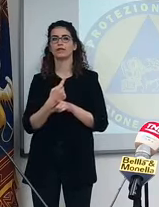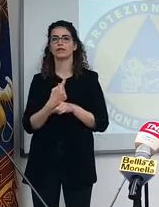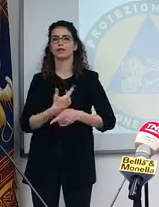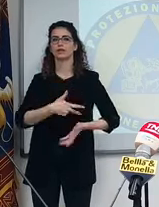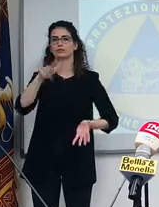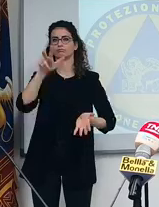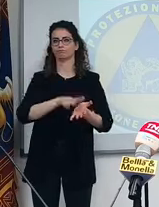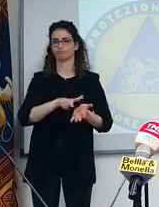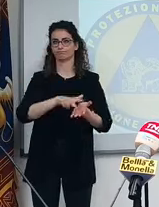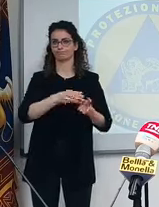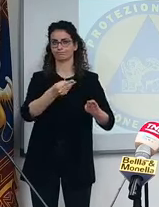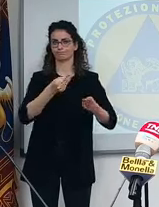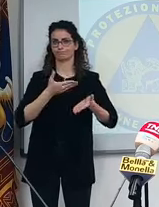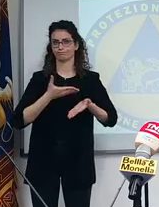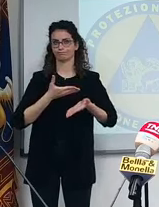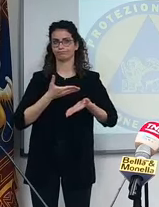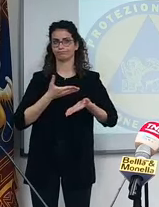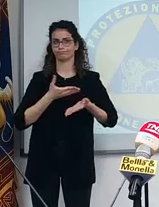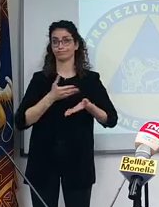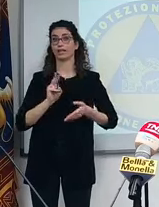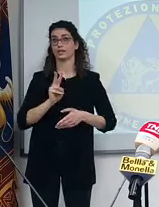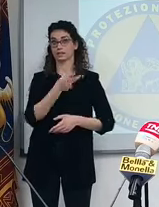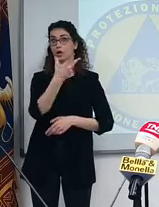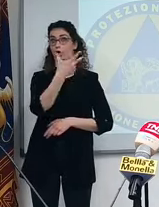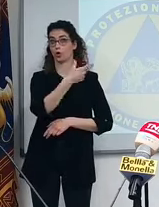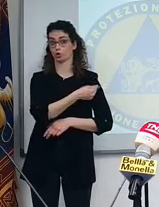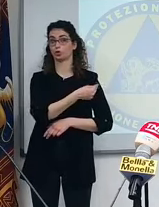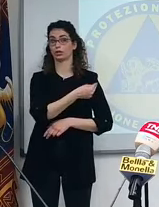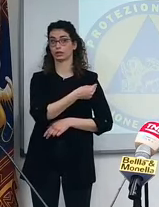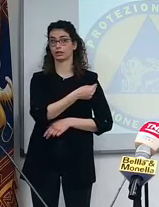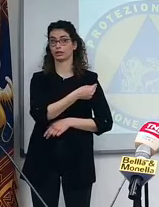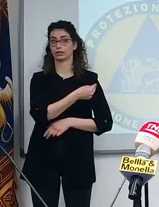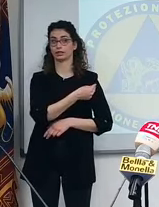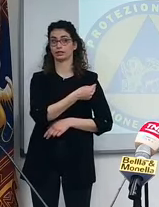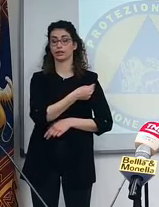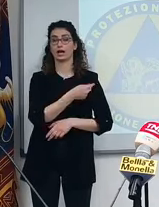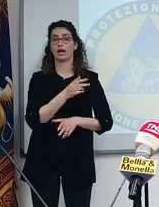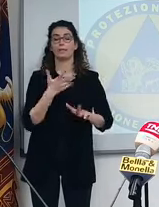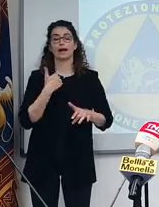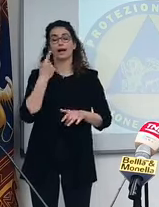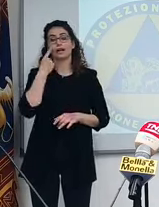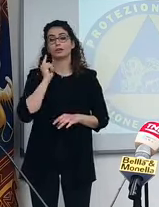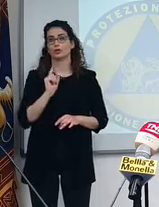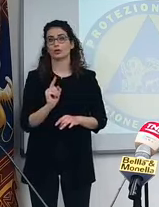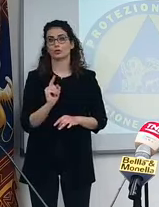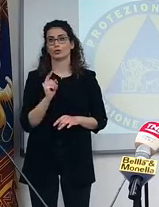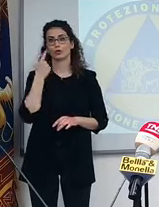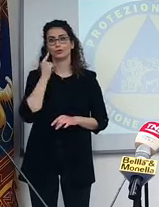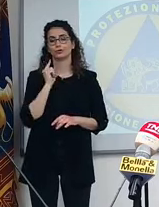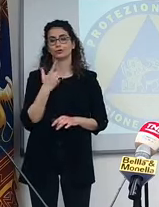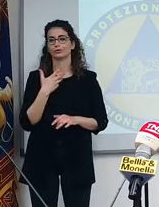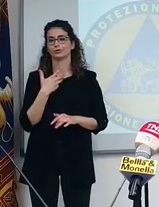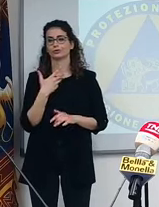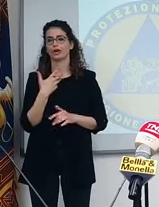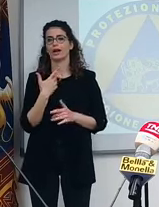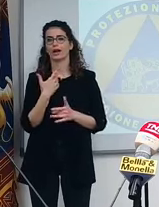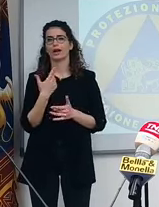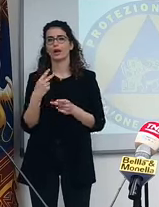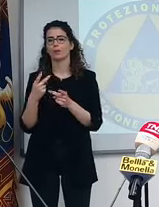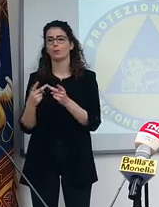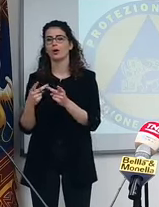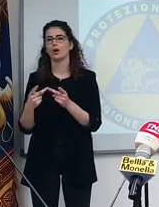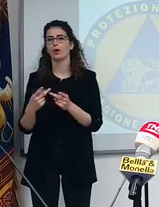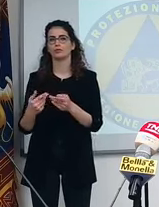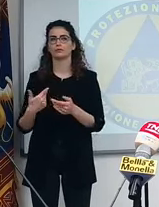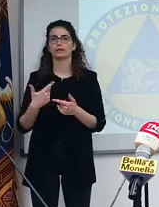però con la seconda dose, però non ve lo so dire, stanno ancora girando bozze. Sì, se uno